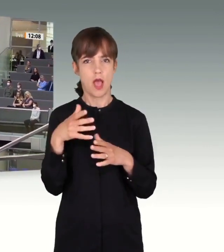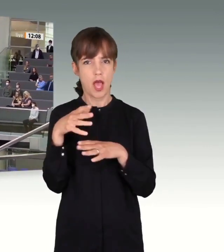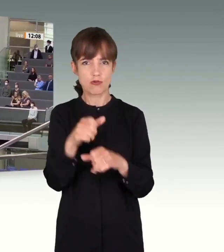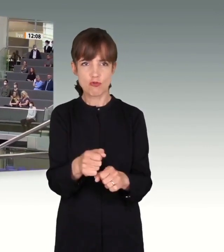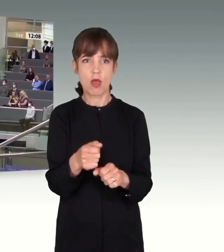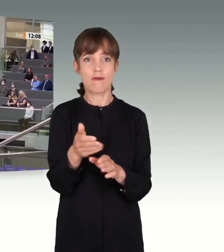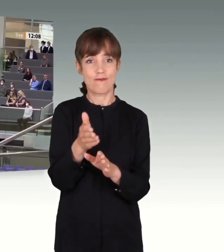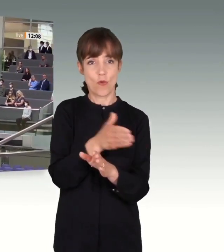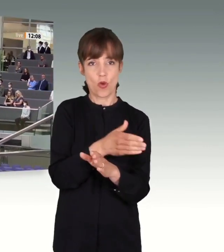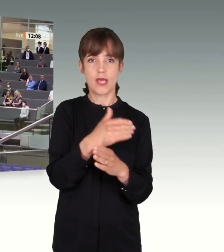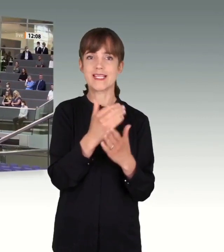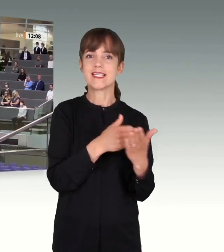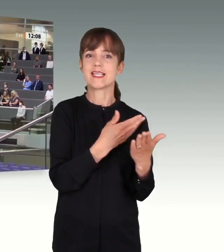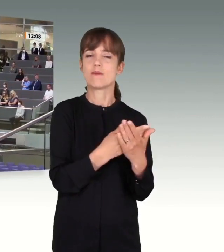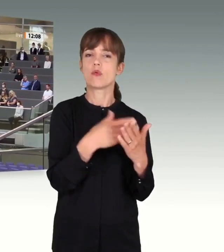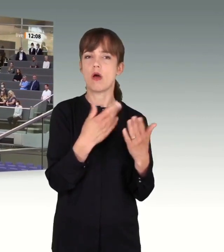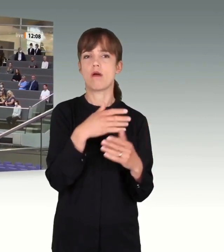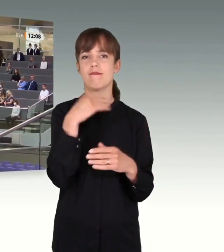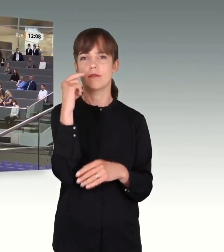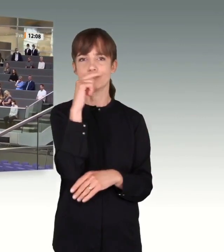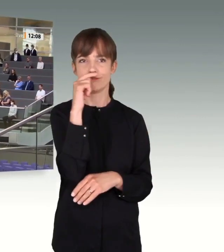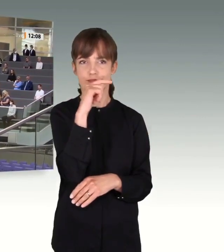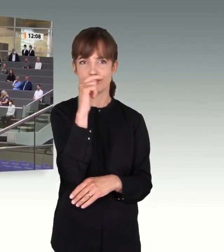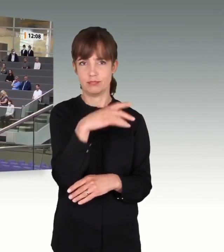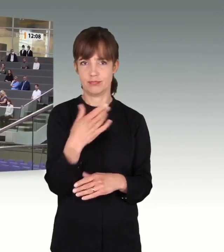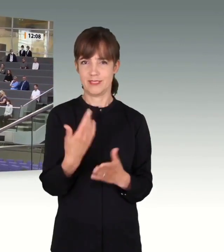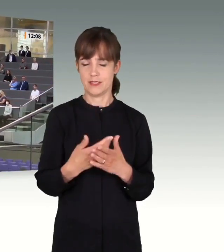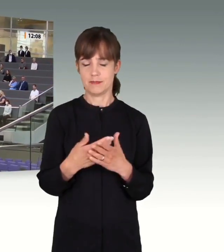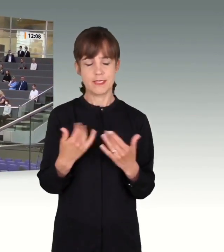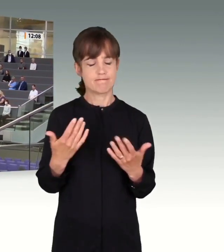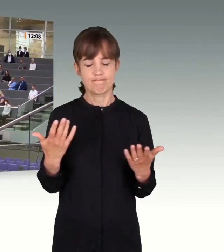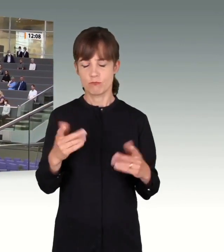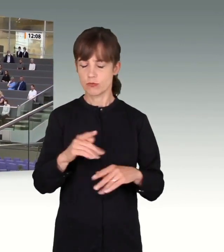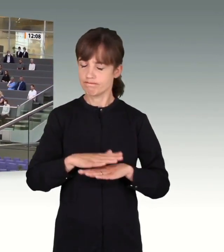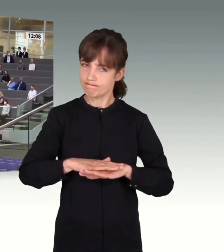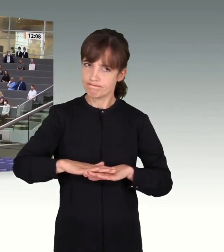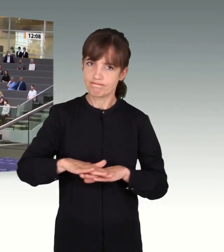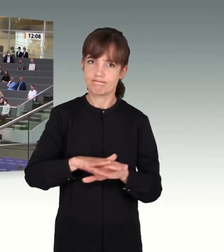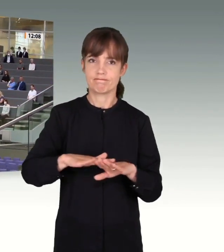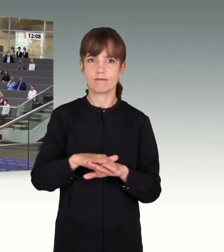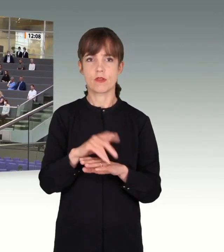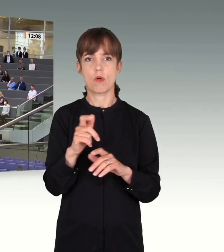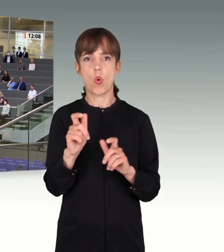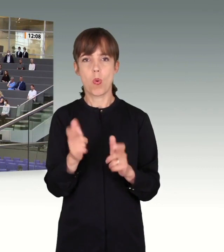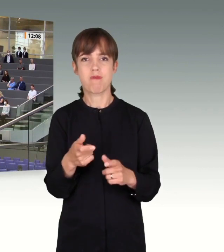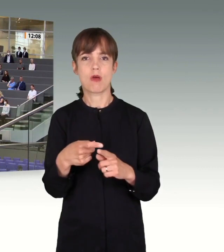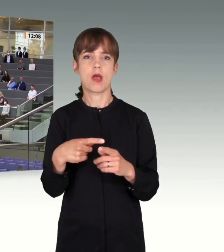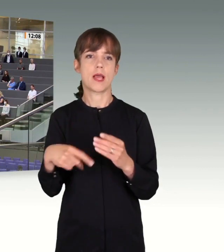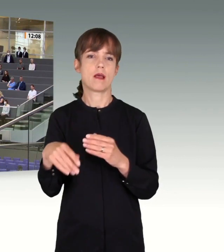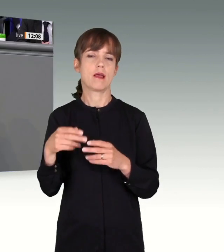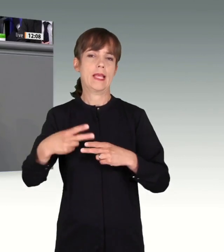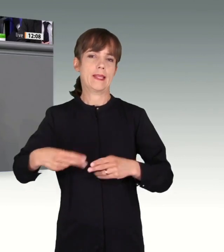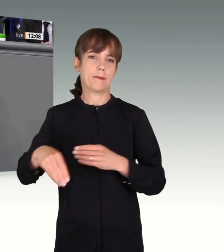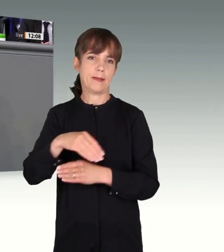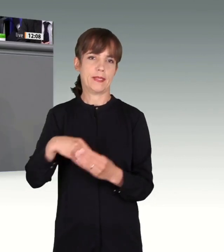Ausstattung unserer Sicherheitsbehörden und das, was wir von der CDU-CSU an weiteren Schritten für erforderlich halten, darstellen. Ein Parlamentarischer